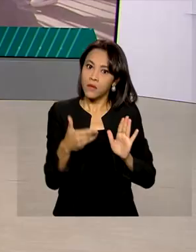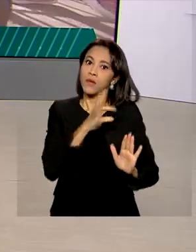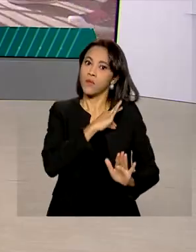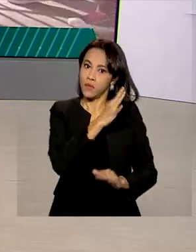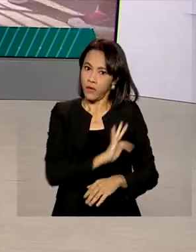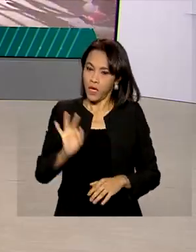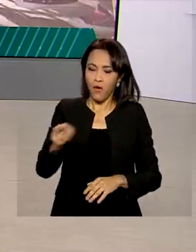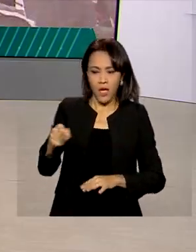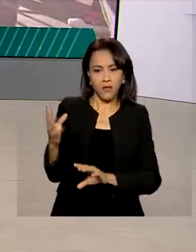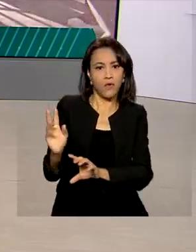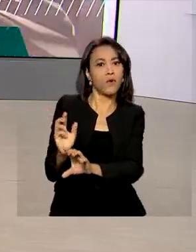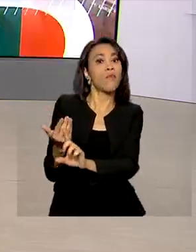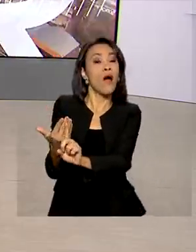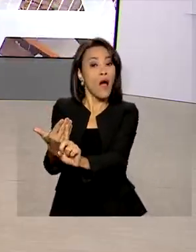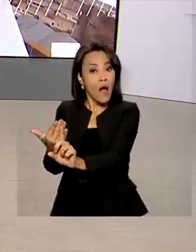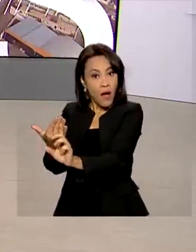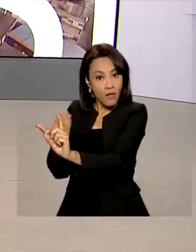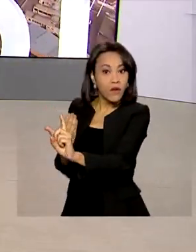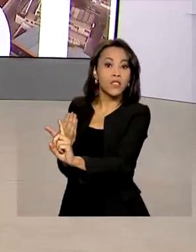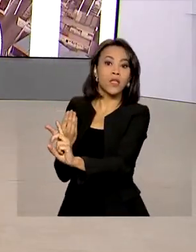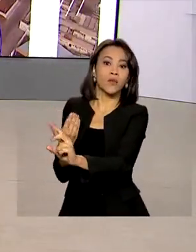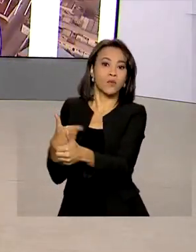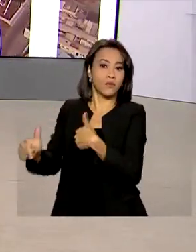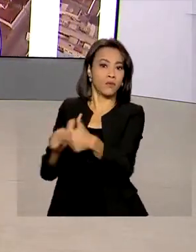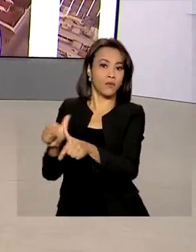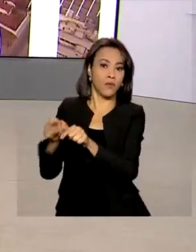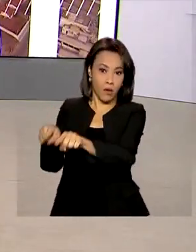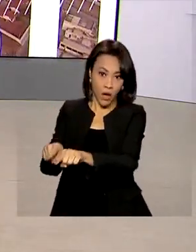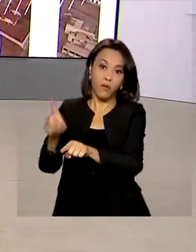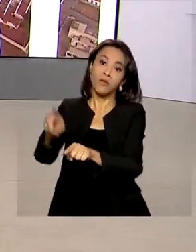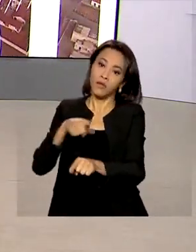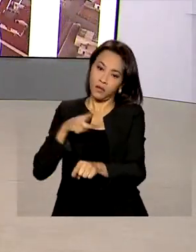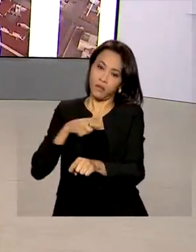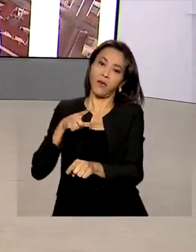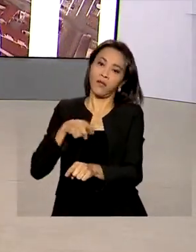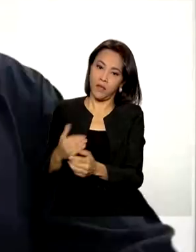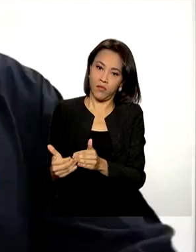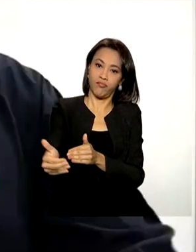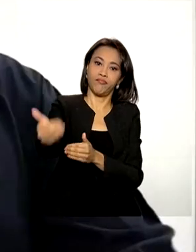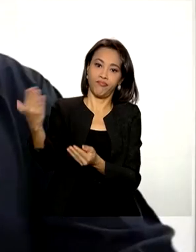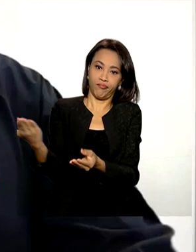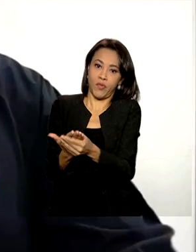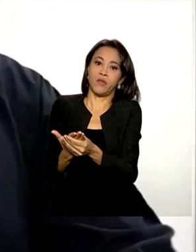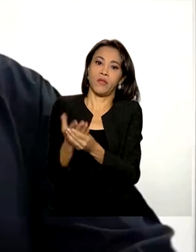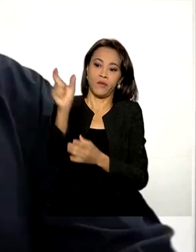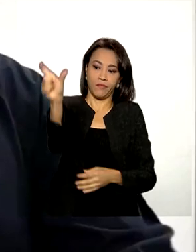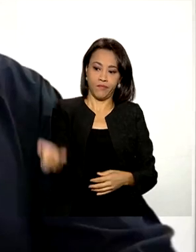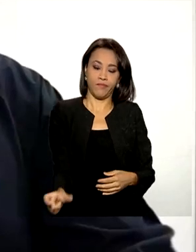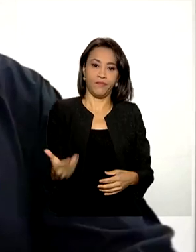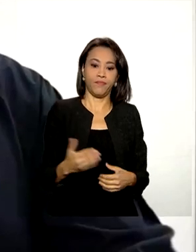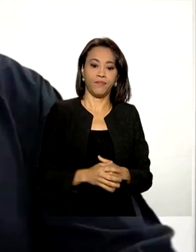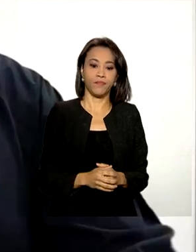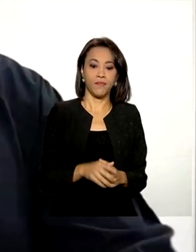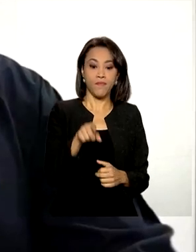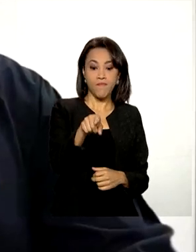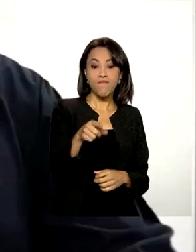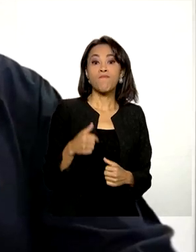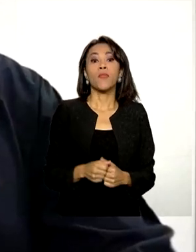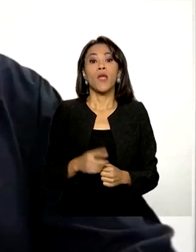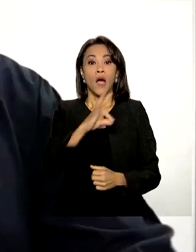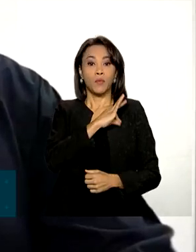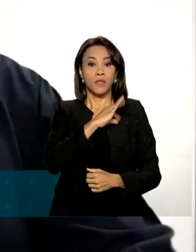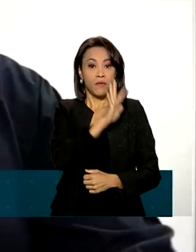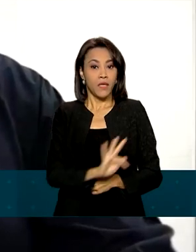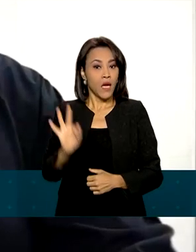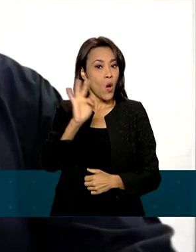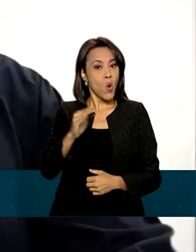foram afastados e a PRF abriu o processo disciplinar contra os agentes. A instituição não compactua com qualquer